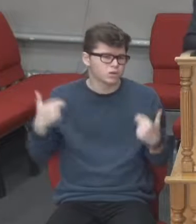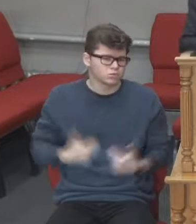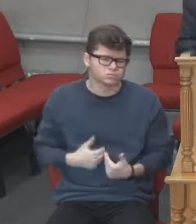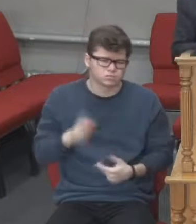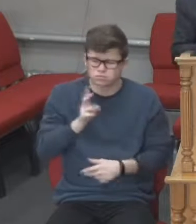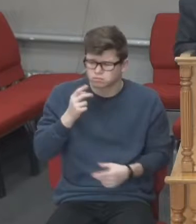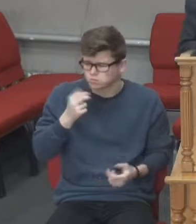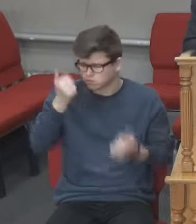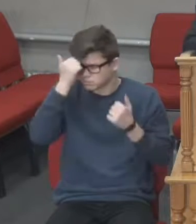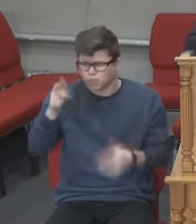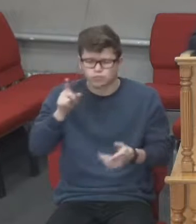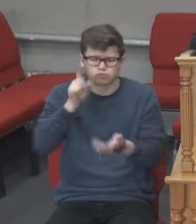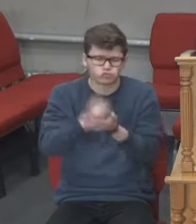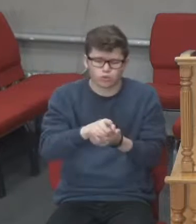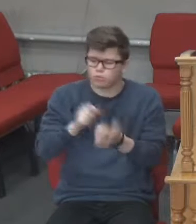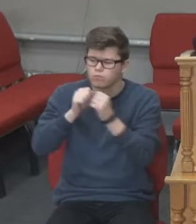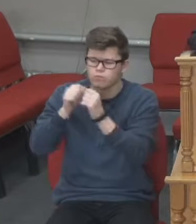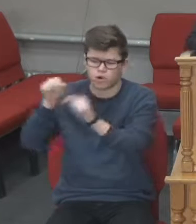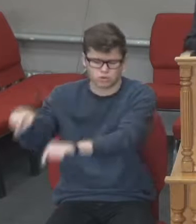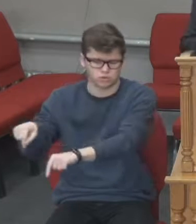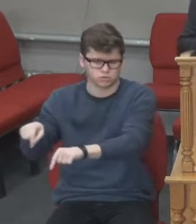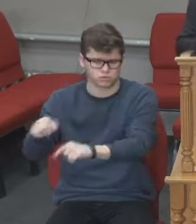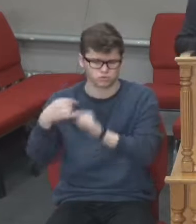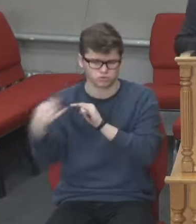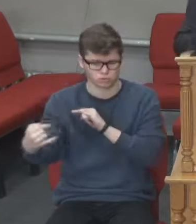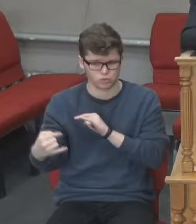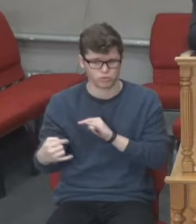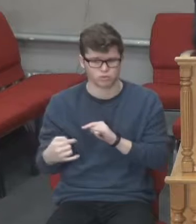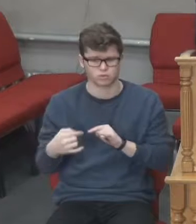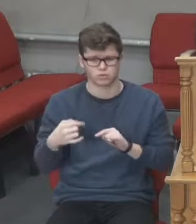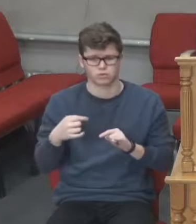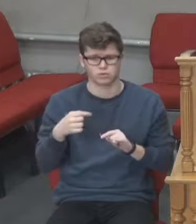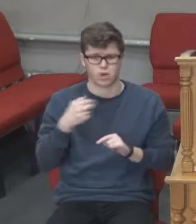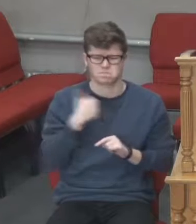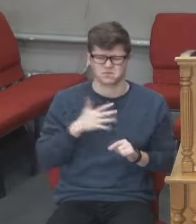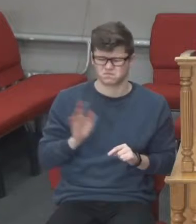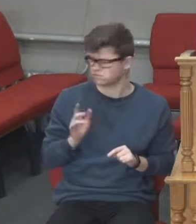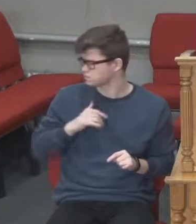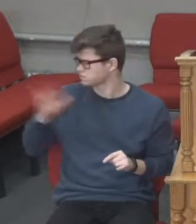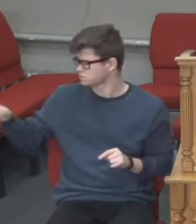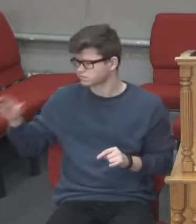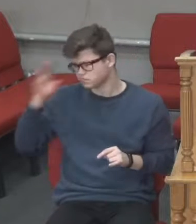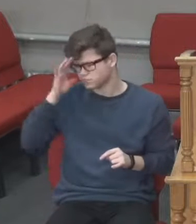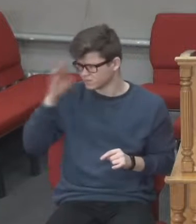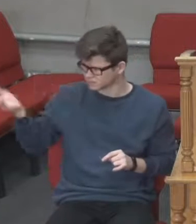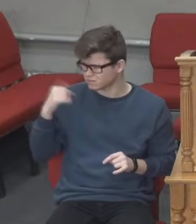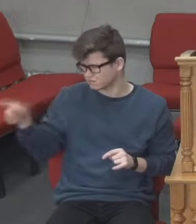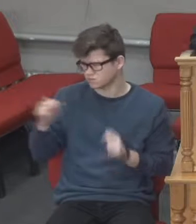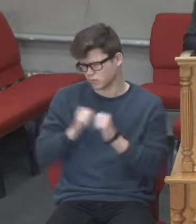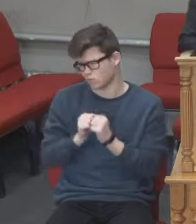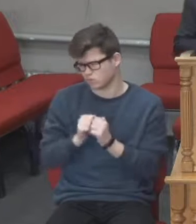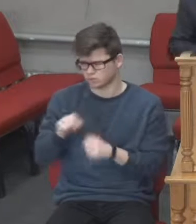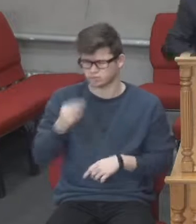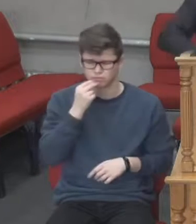помолитися за їжу. І він сам не помолився, а покликав молодшого брата і каже, брат, давай помолимося за їжу і ти звершив